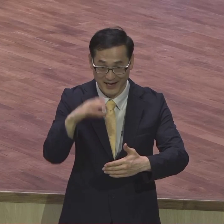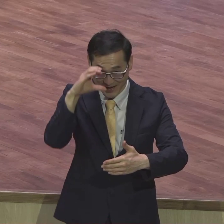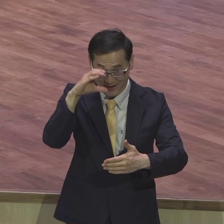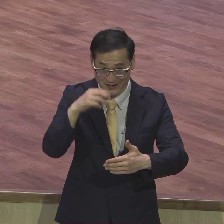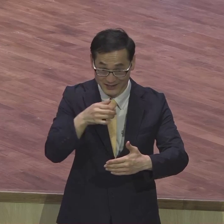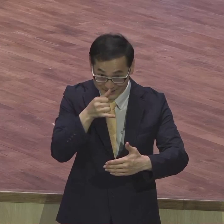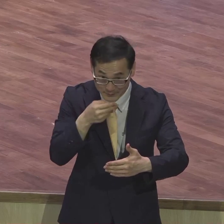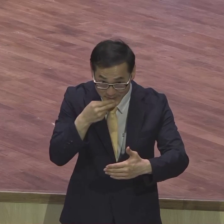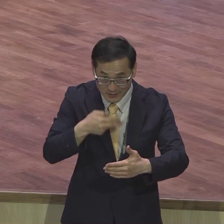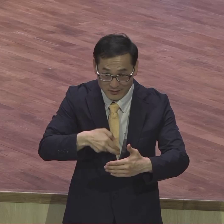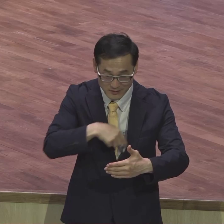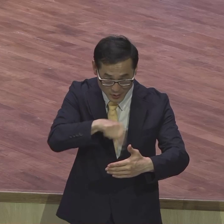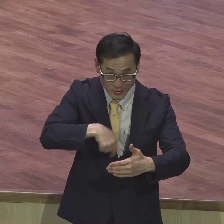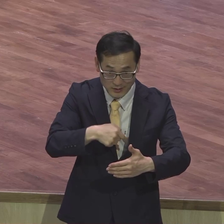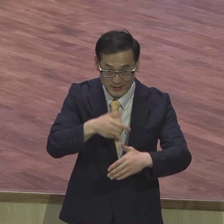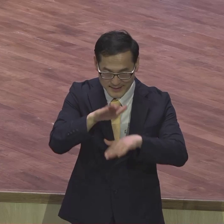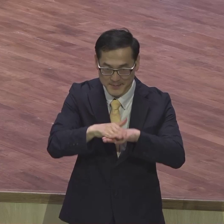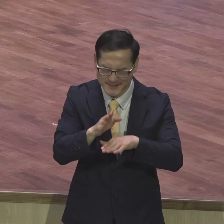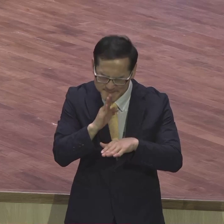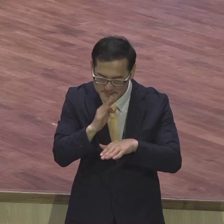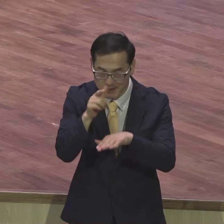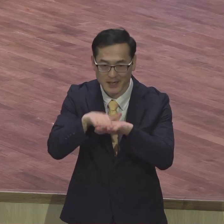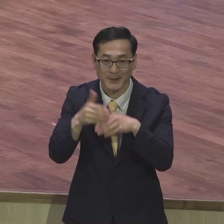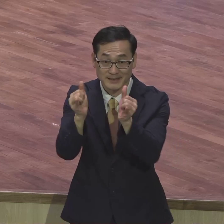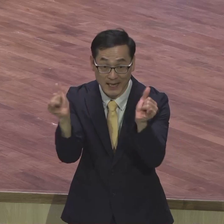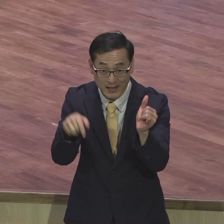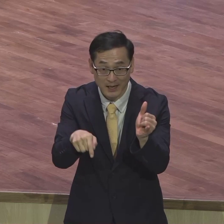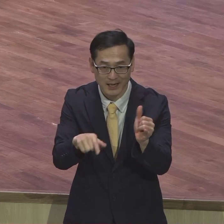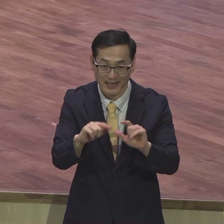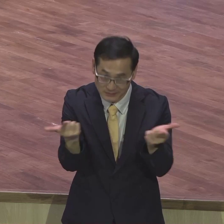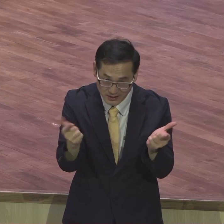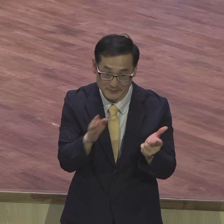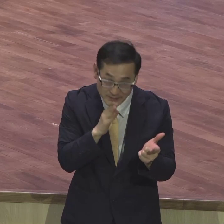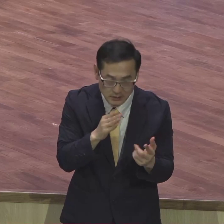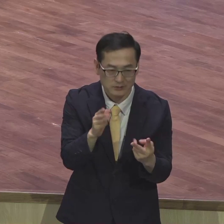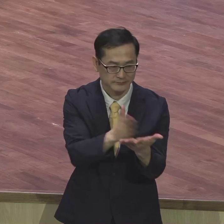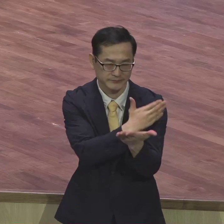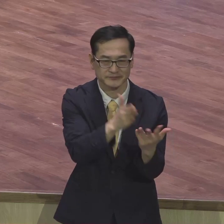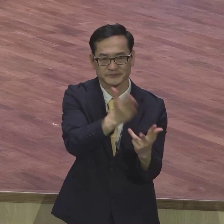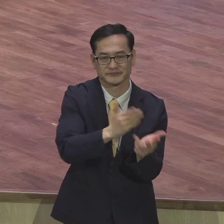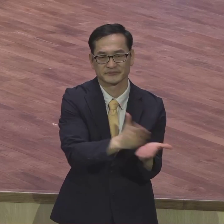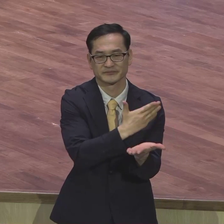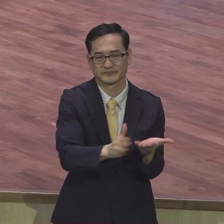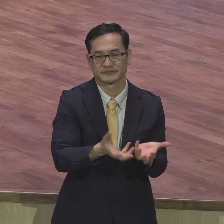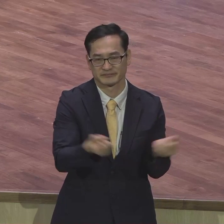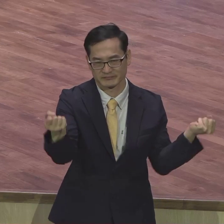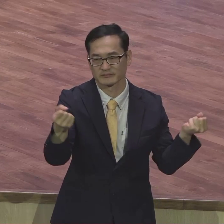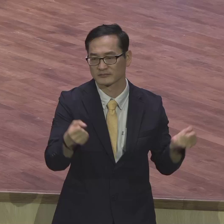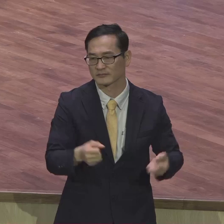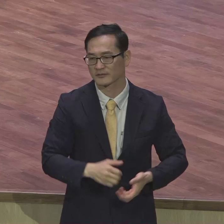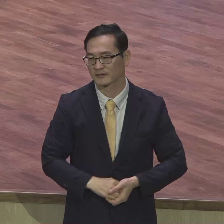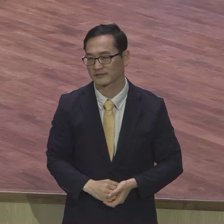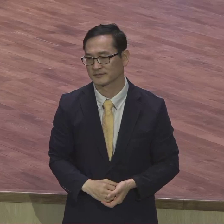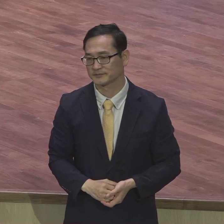우리가 우리가 예수의 것을 믿고 난 후에 제일 먼저 일어난 놀라운 변화는 뭐냐 제일 먼저